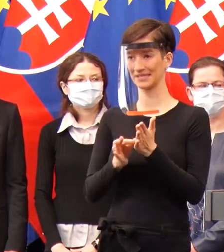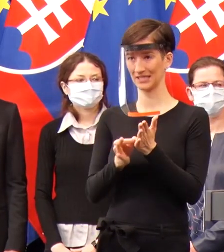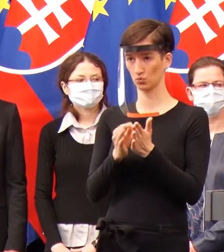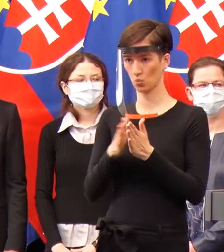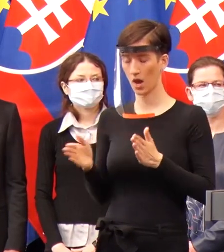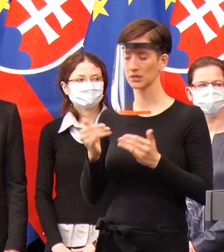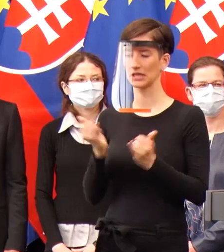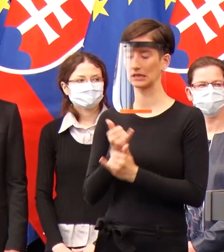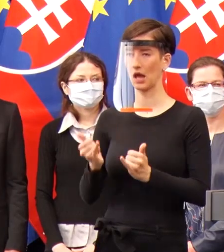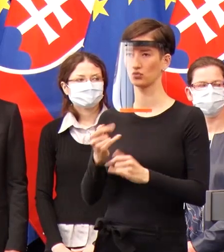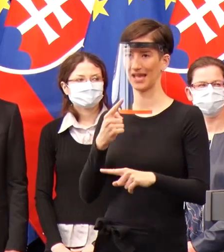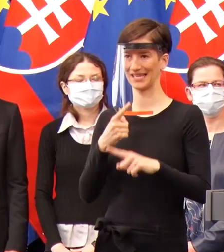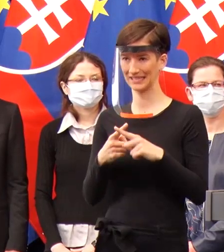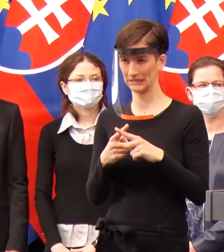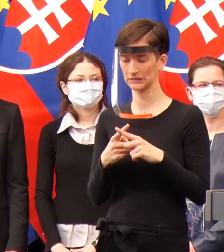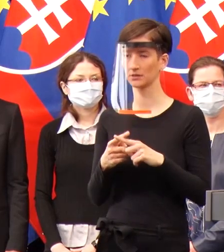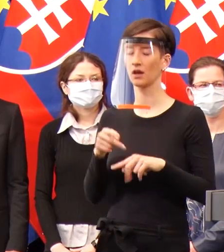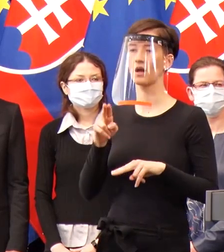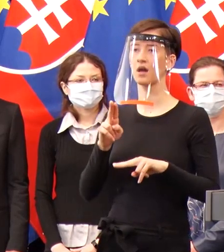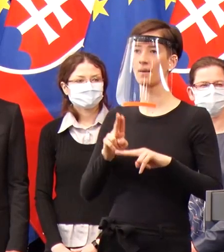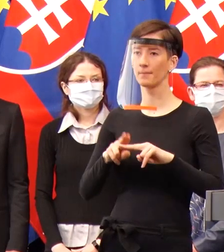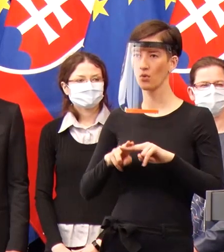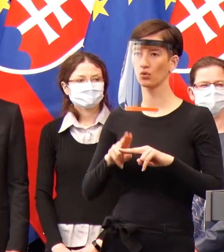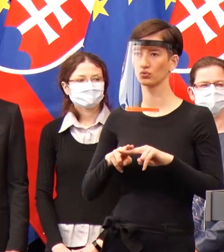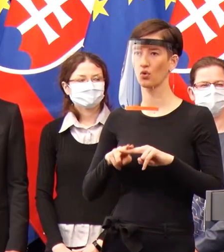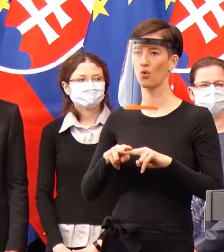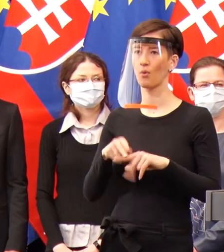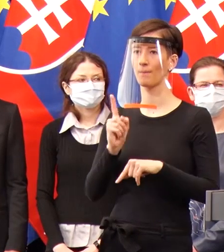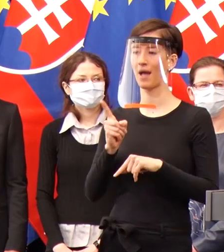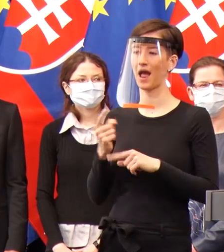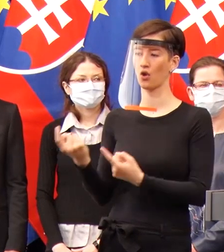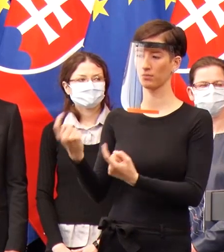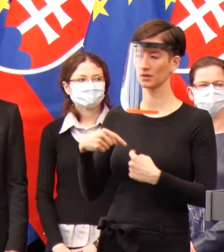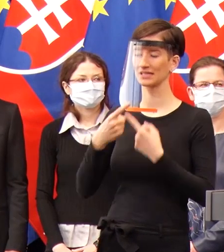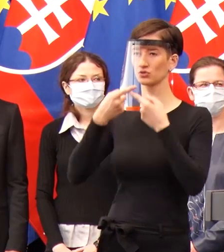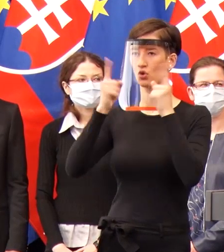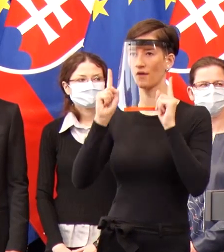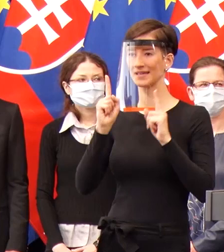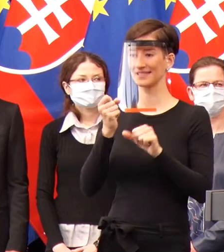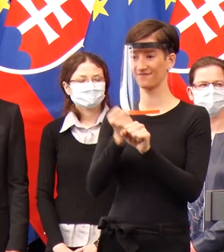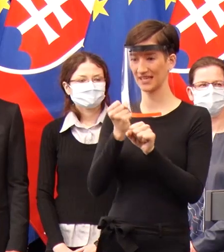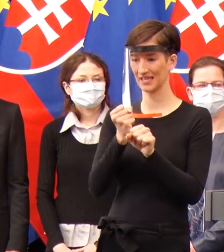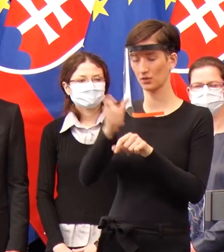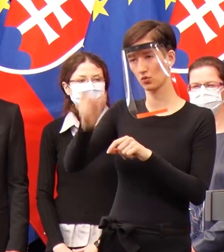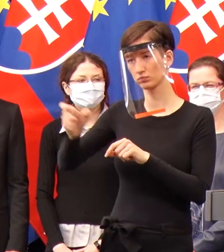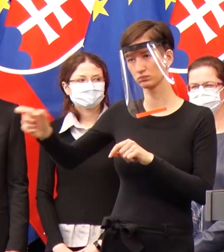kritická, tak zasa možno by mali prísť slovenskí výrobcovia, slovenskí vedci, aby sa snažili nájsť